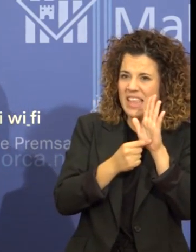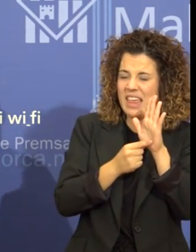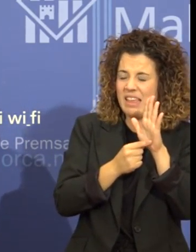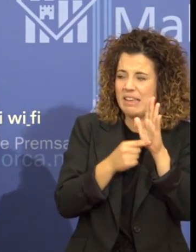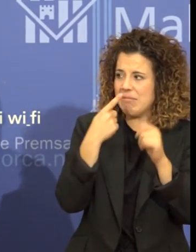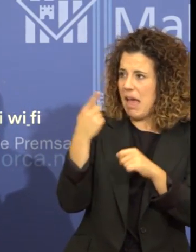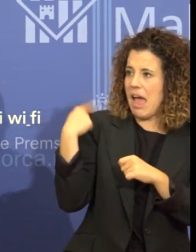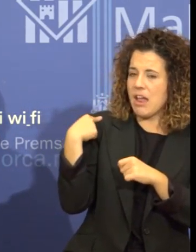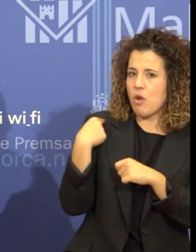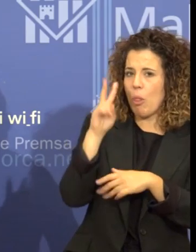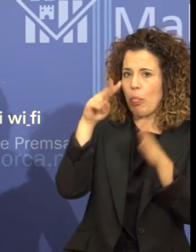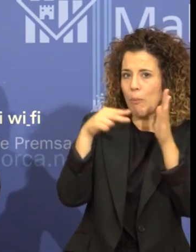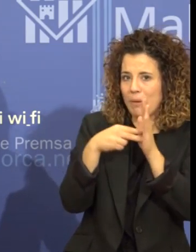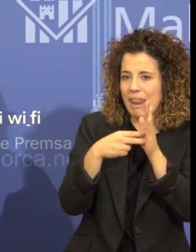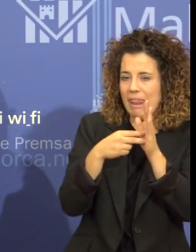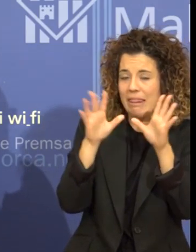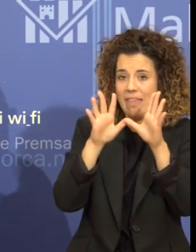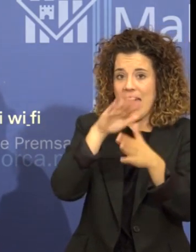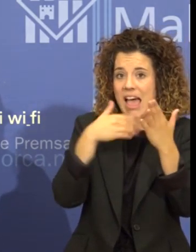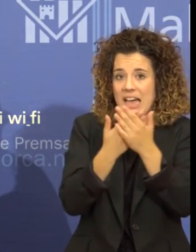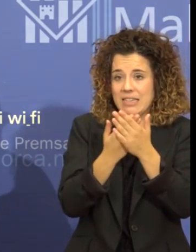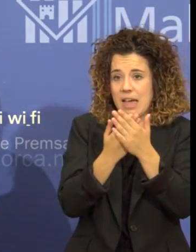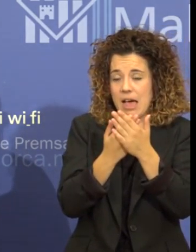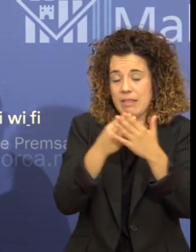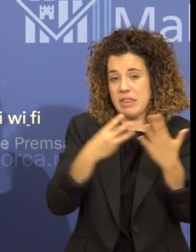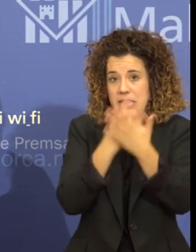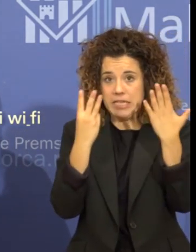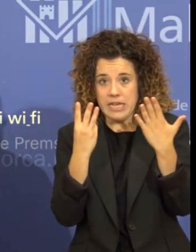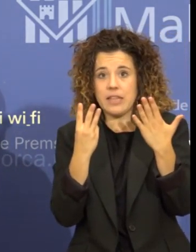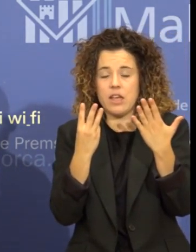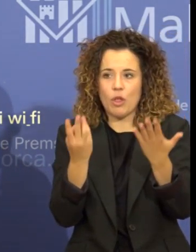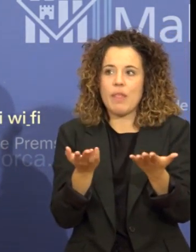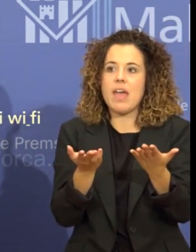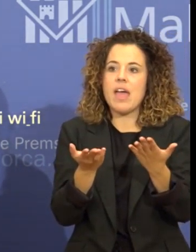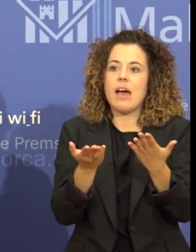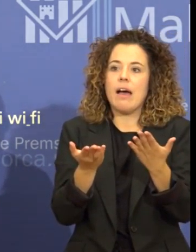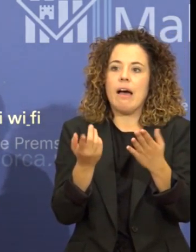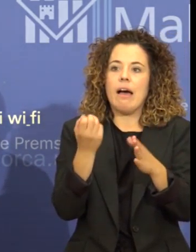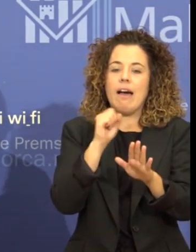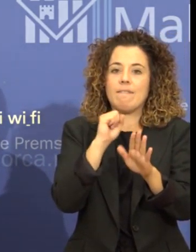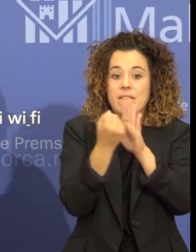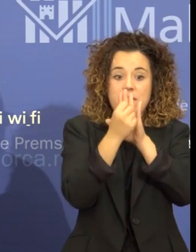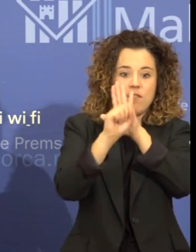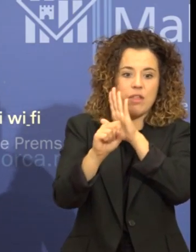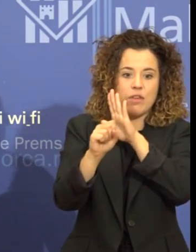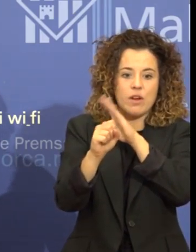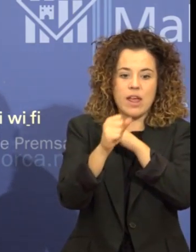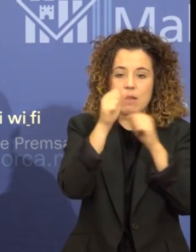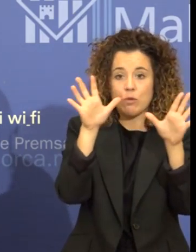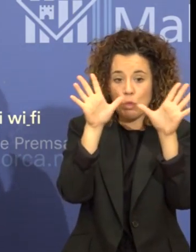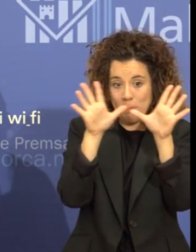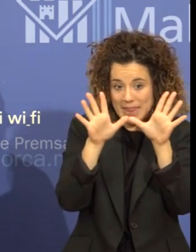2010 fins l'any 2016 per tant totes les infraccions anteriors a l'any 2010 se